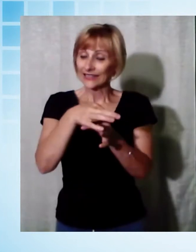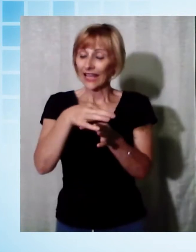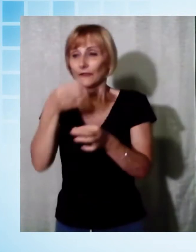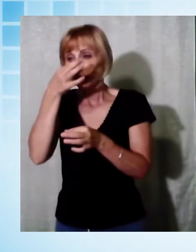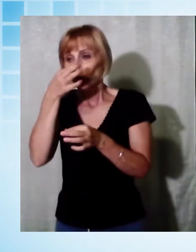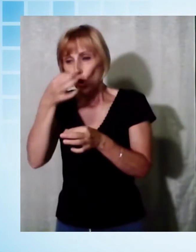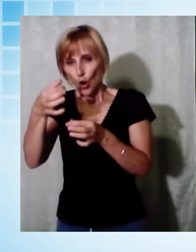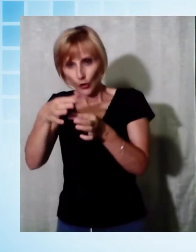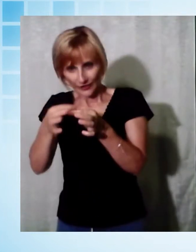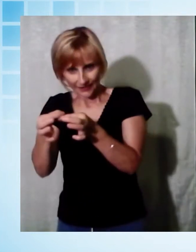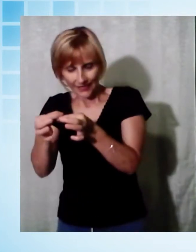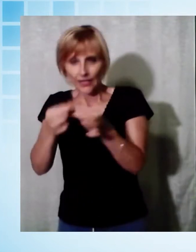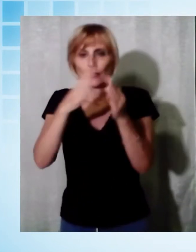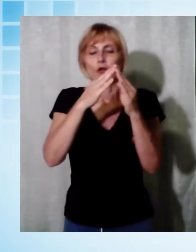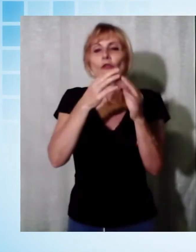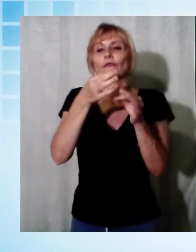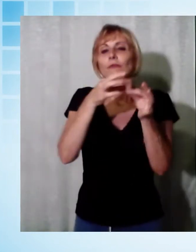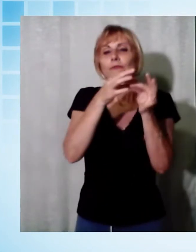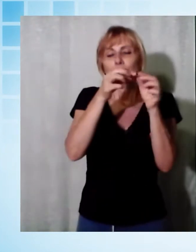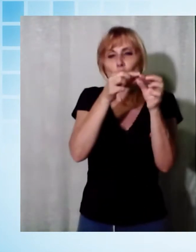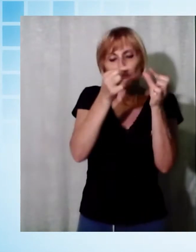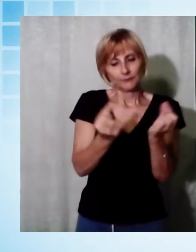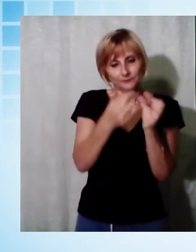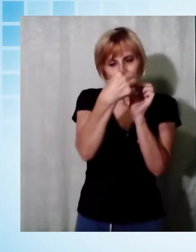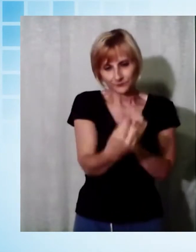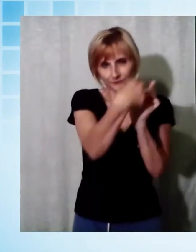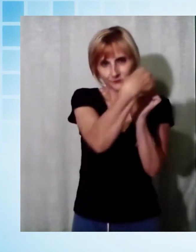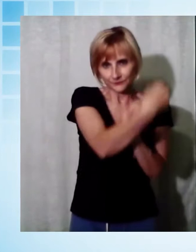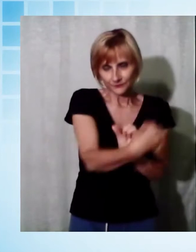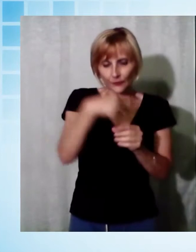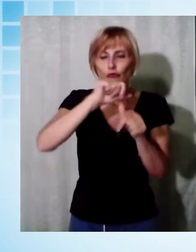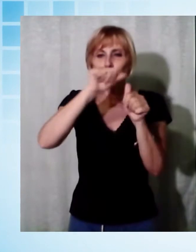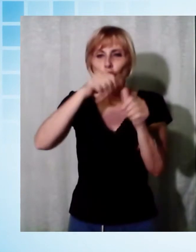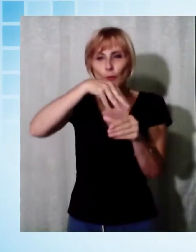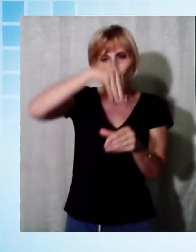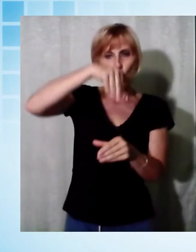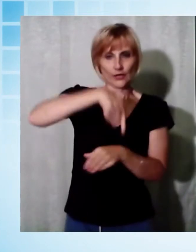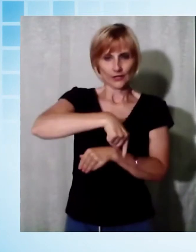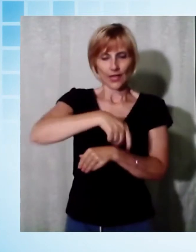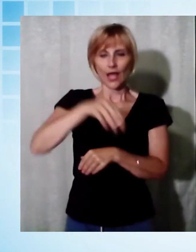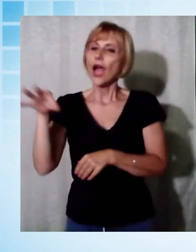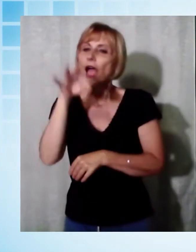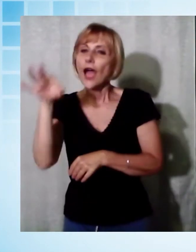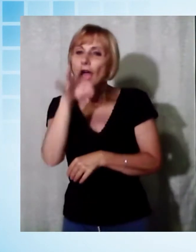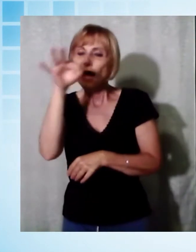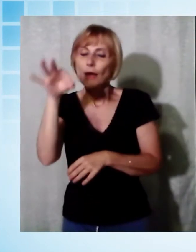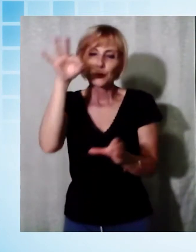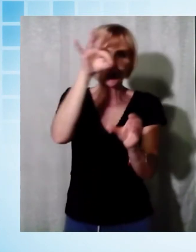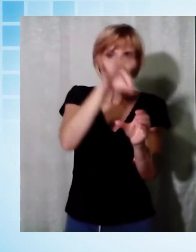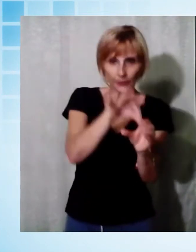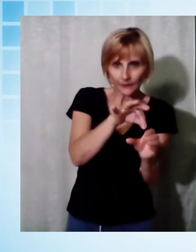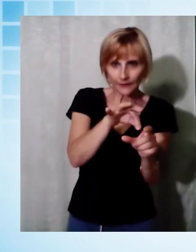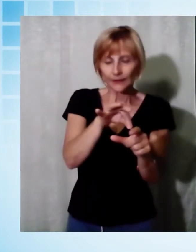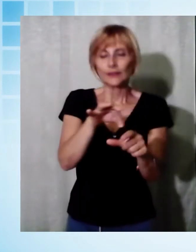caratterizzato da un rigonfiamento a forma conica, molto apprezzato dalle api che lì vanno a buttinare. Negli ultimi anni la